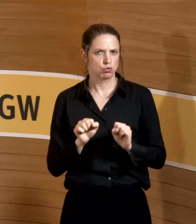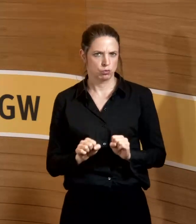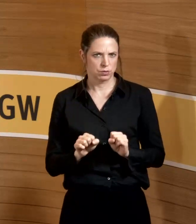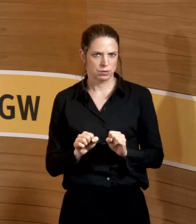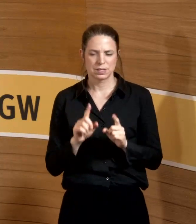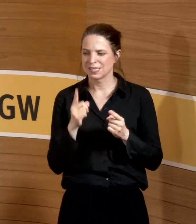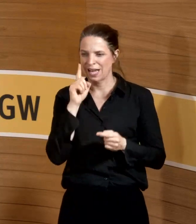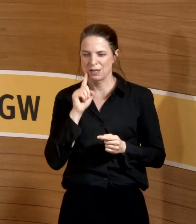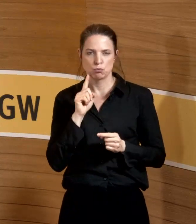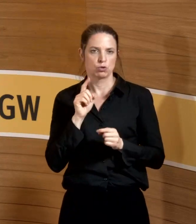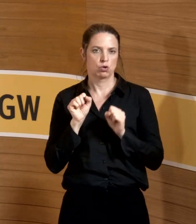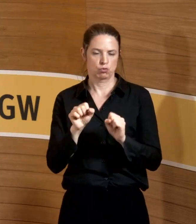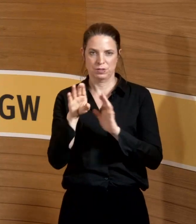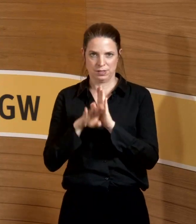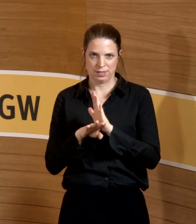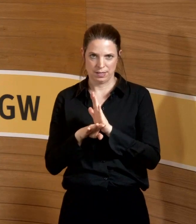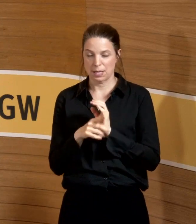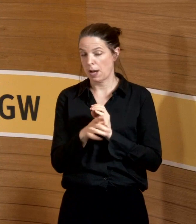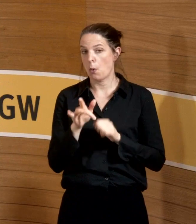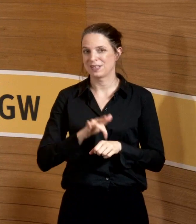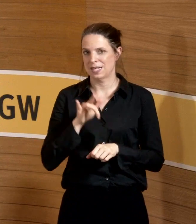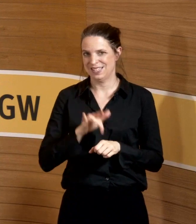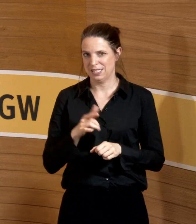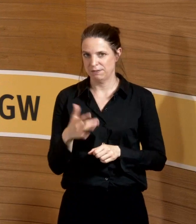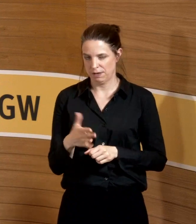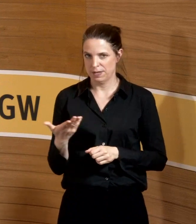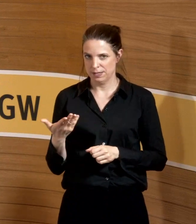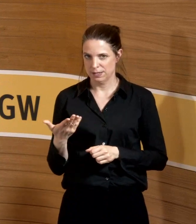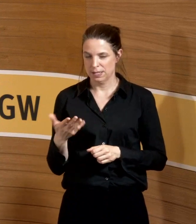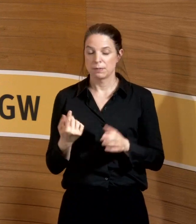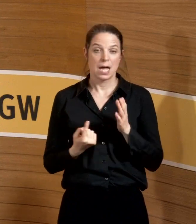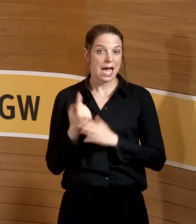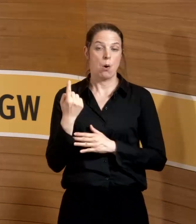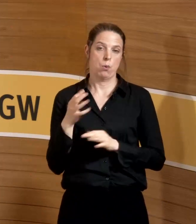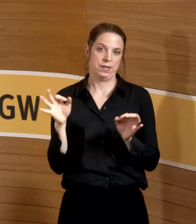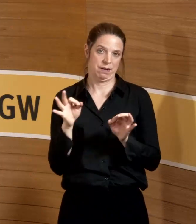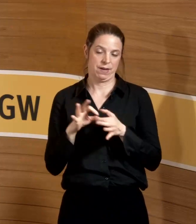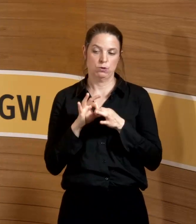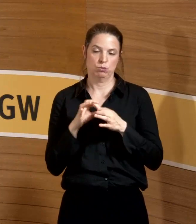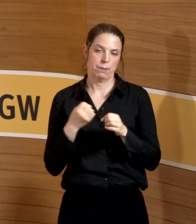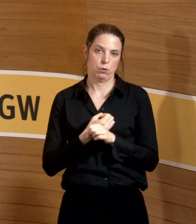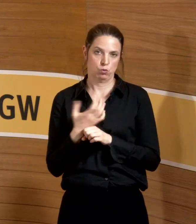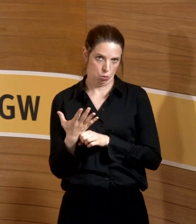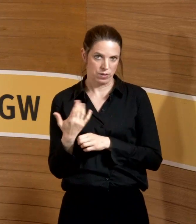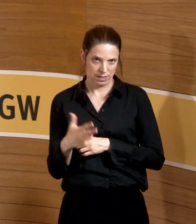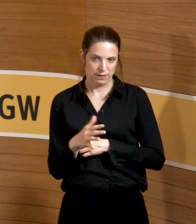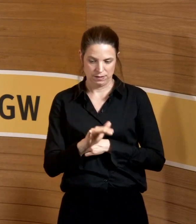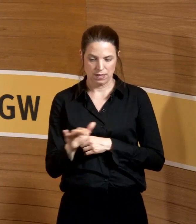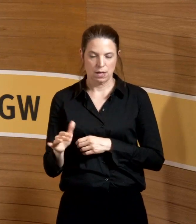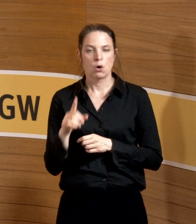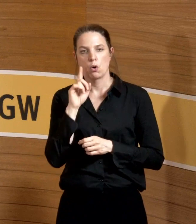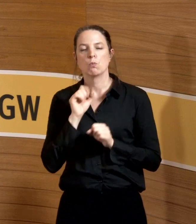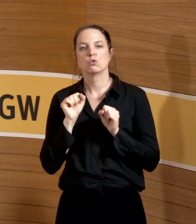die kein Mutterschutzgesetz haben, die aber auch sensitiv sind, die einer erhöhten Gefährdung bezüglich Corona unterlegen sind. Und das